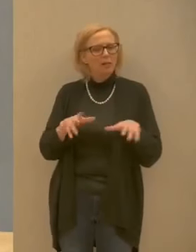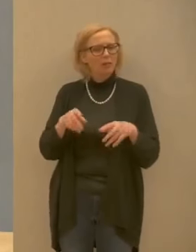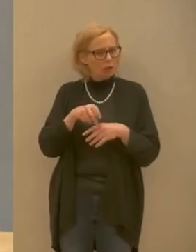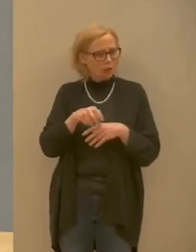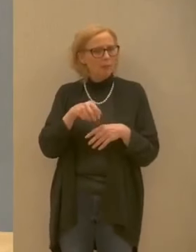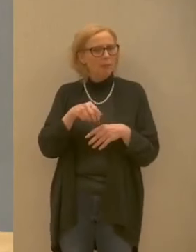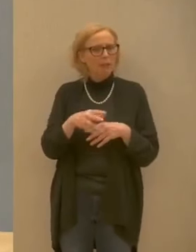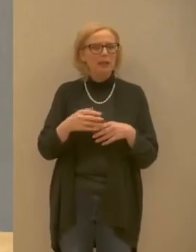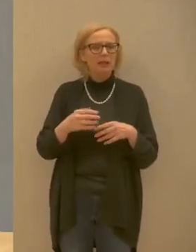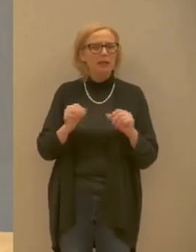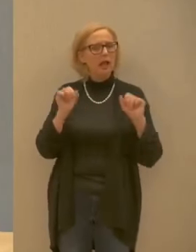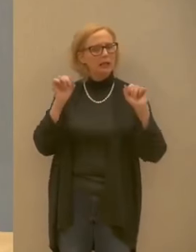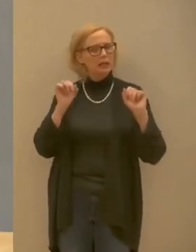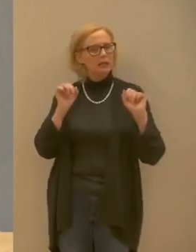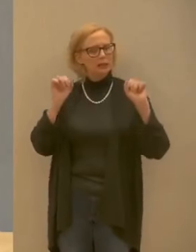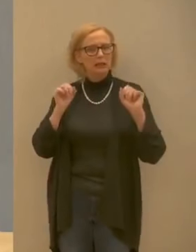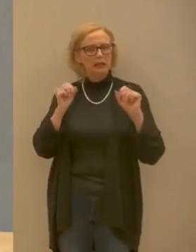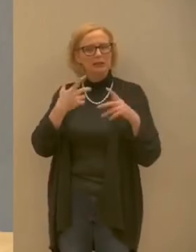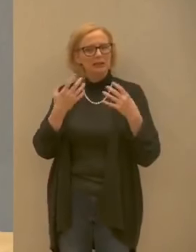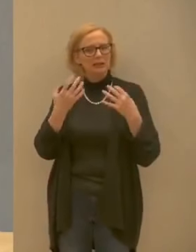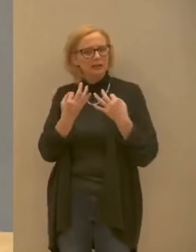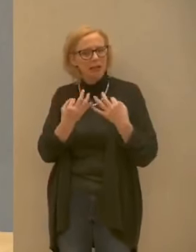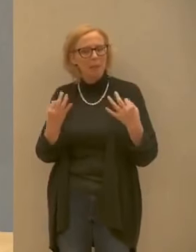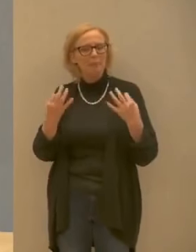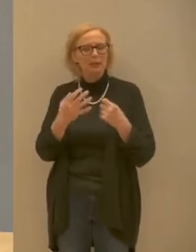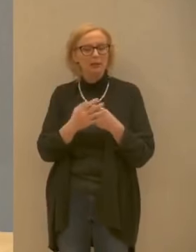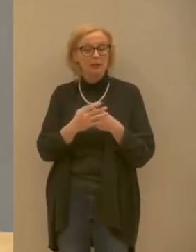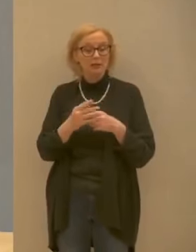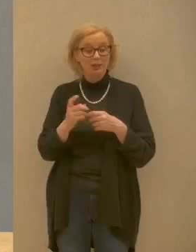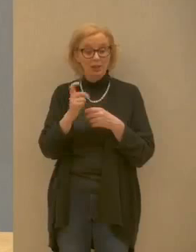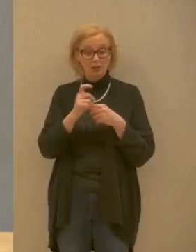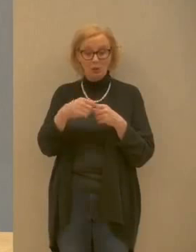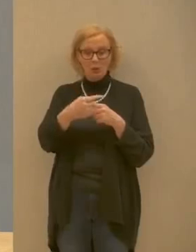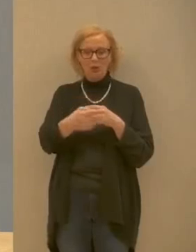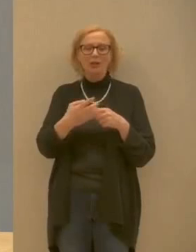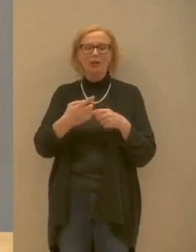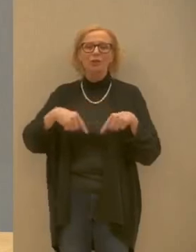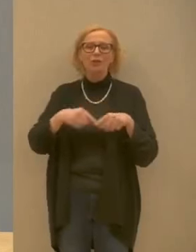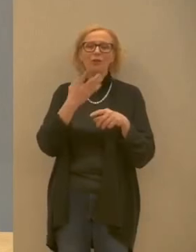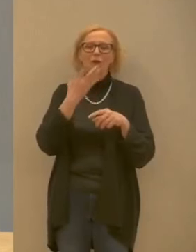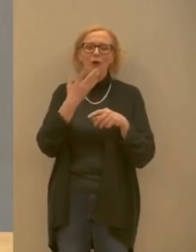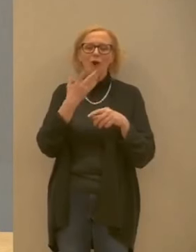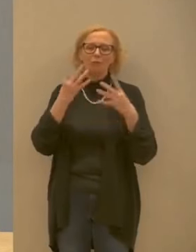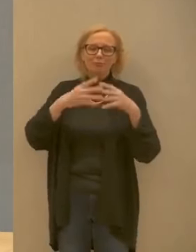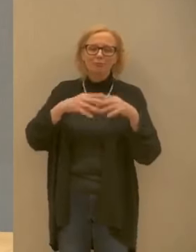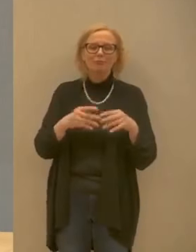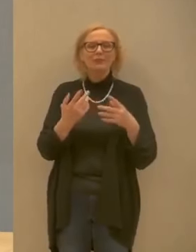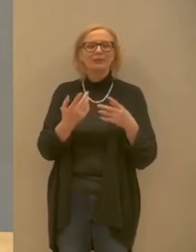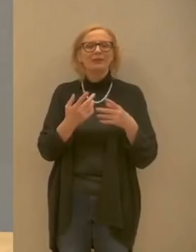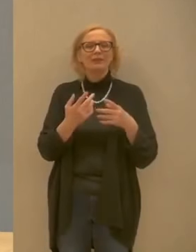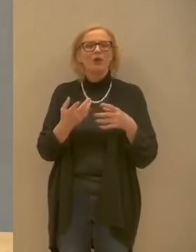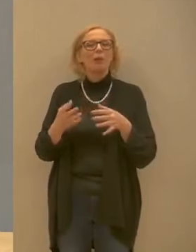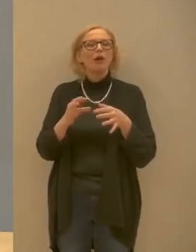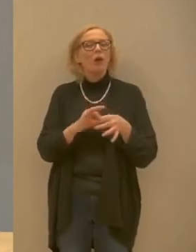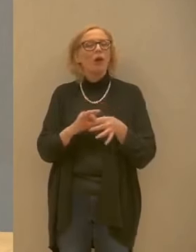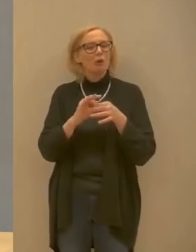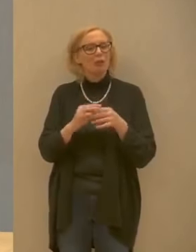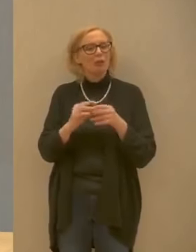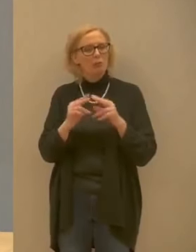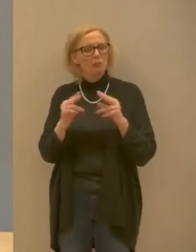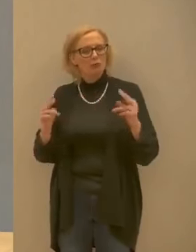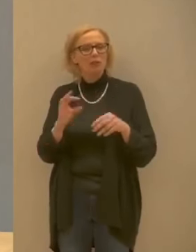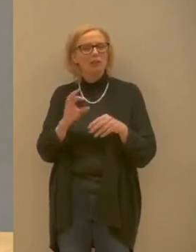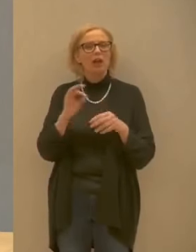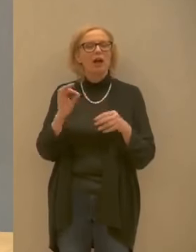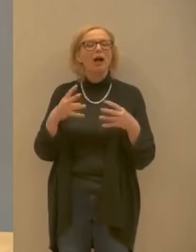fare dei piccoli esercizi e nei prossimi giorni ci organizzeremo proprio anche per sostenerli abbiamo delle collaborazioni con la provincia con l'unione